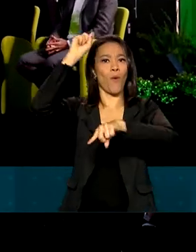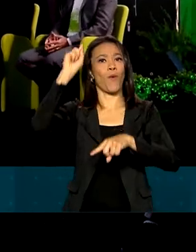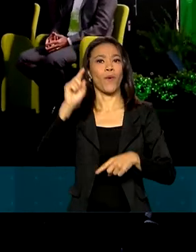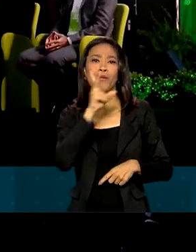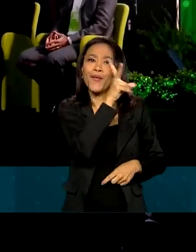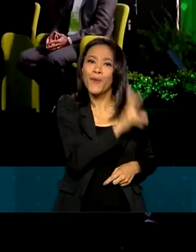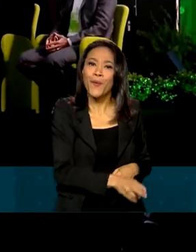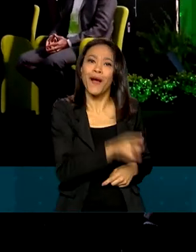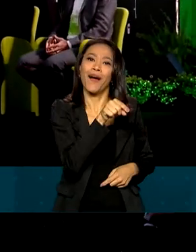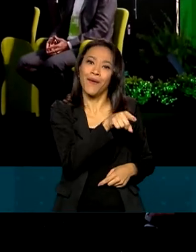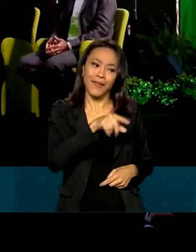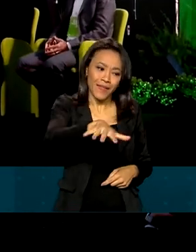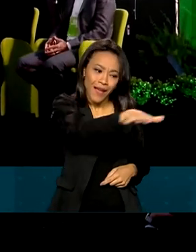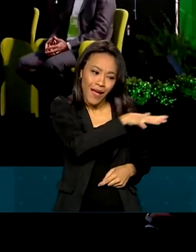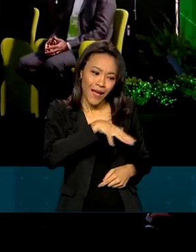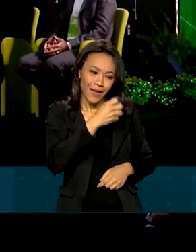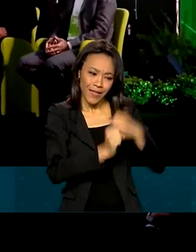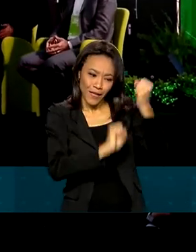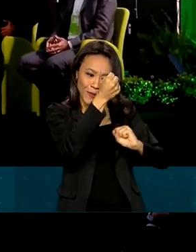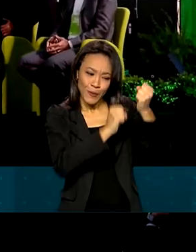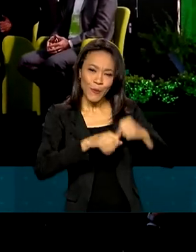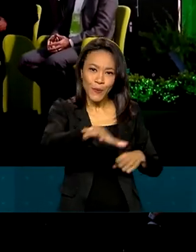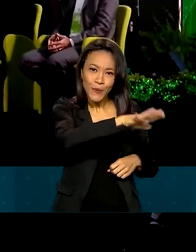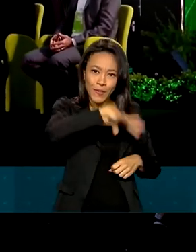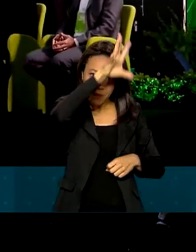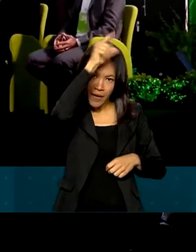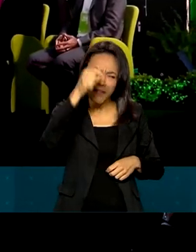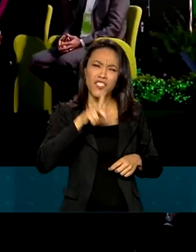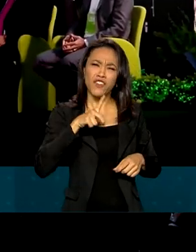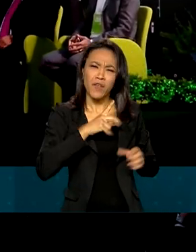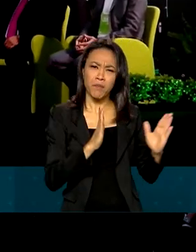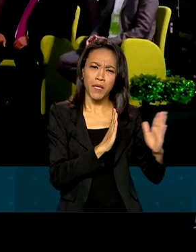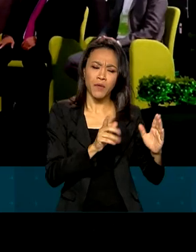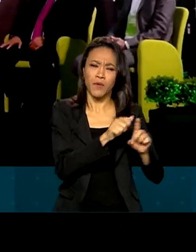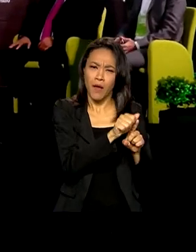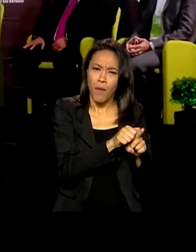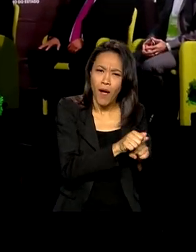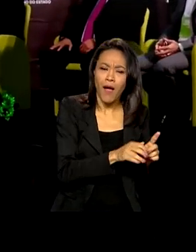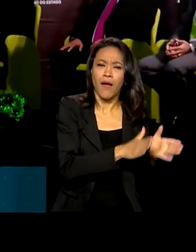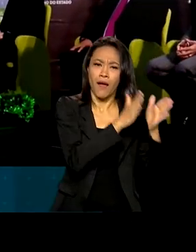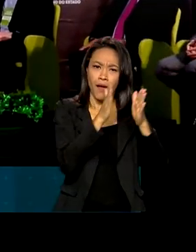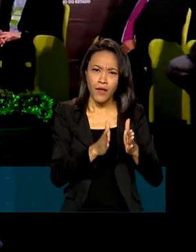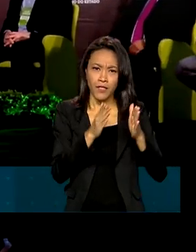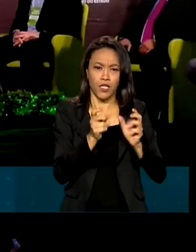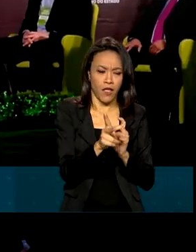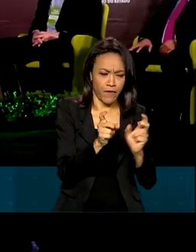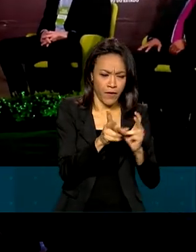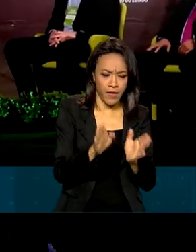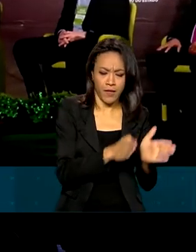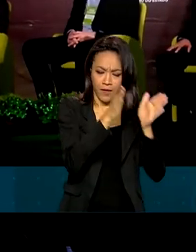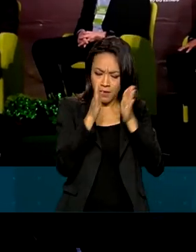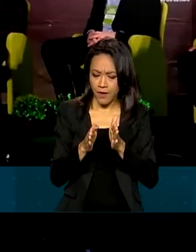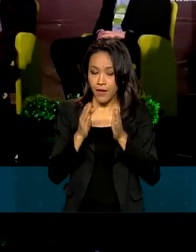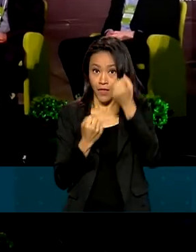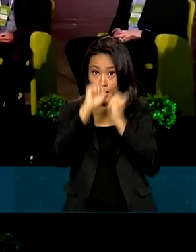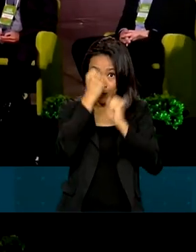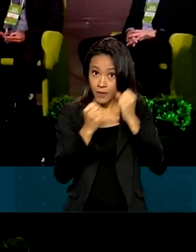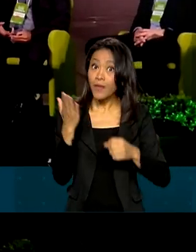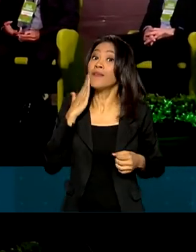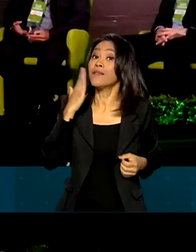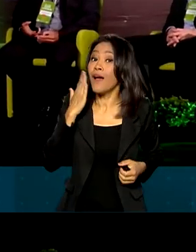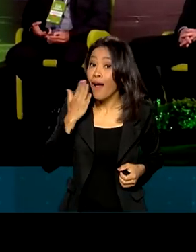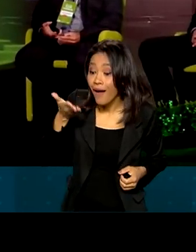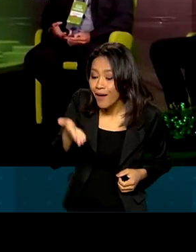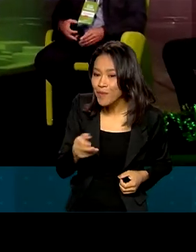criação do modelo Zona Franca de Manaus. Tivemos a fase da borracha, tivemos a fase do comércio, a fase da indústria. Quem sabe o